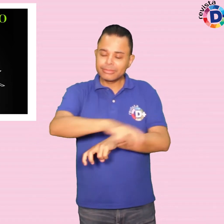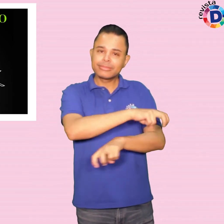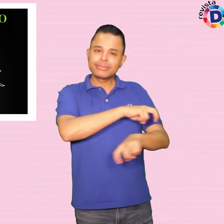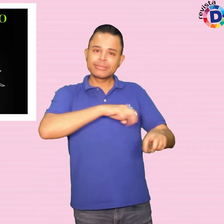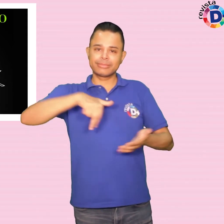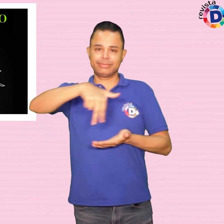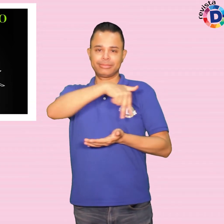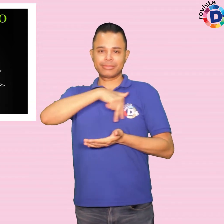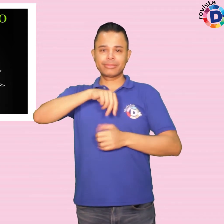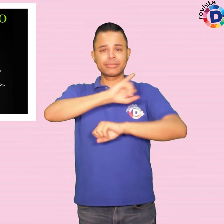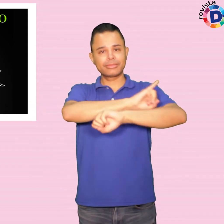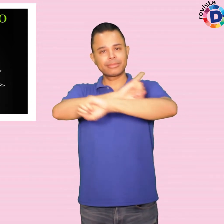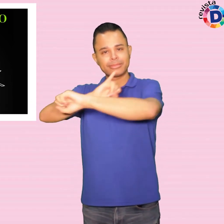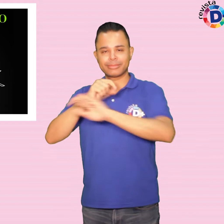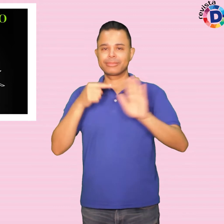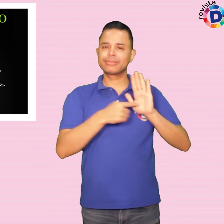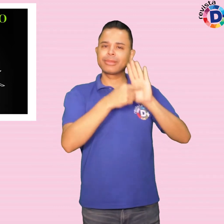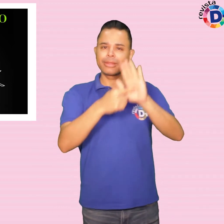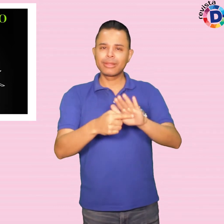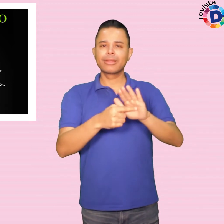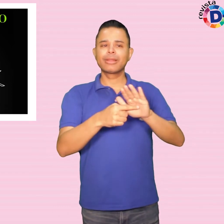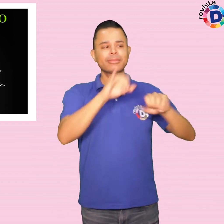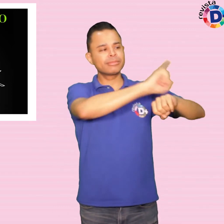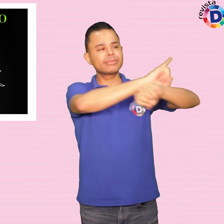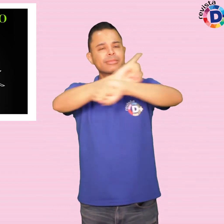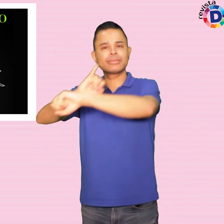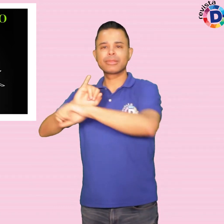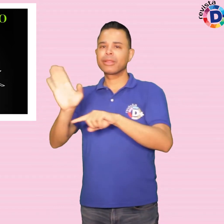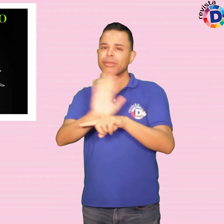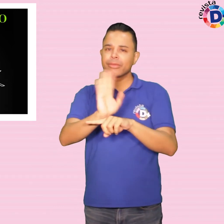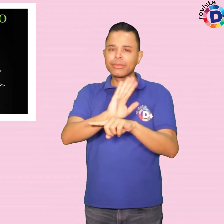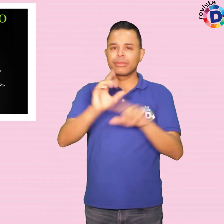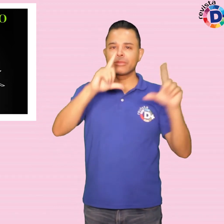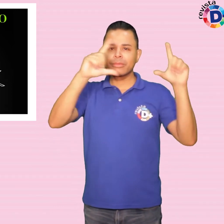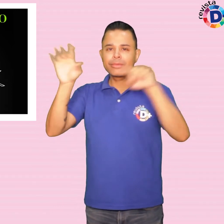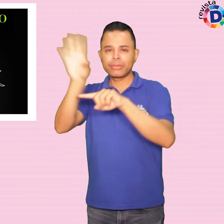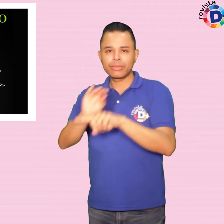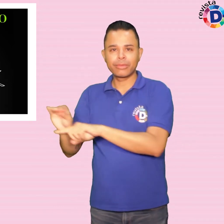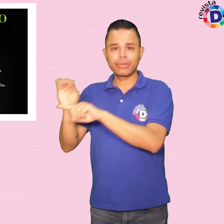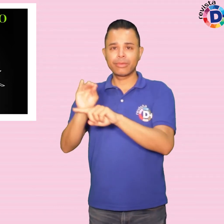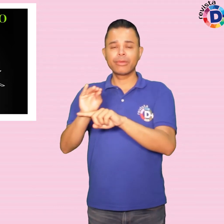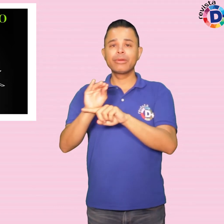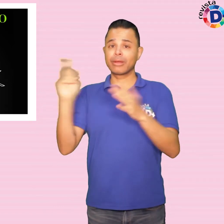A exposição contará com obras, vídeos e fotos de apresentações do grupo.